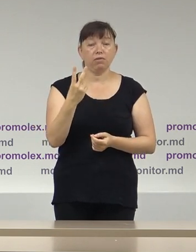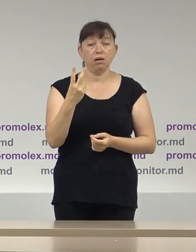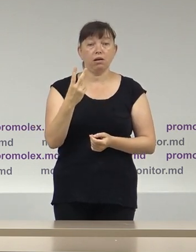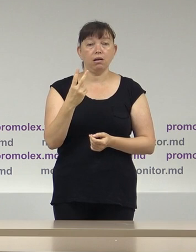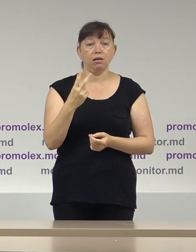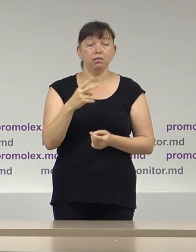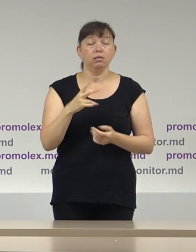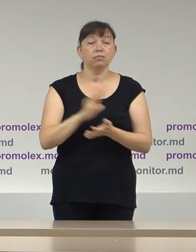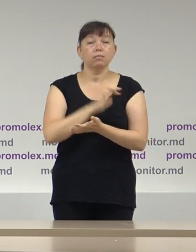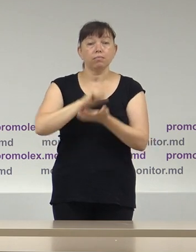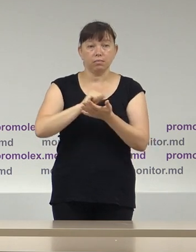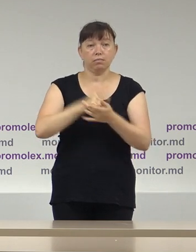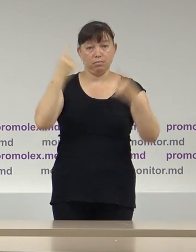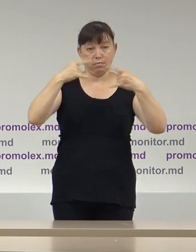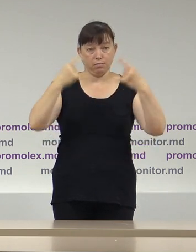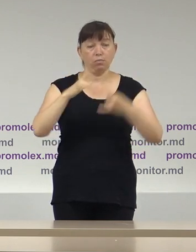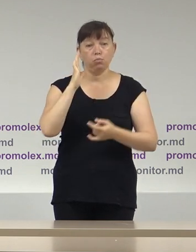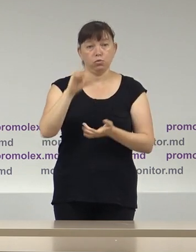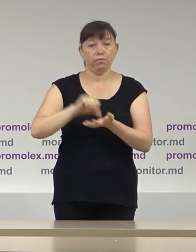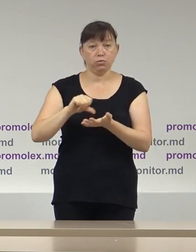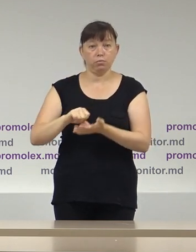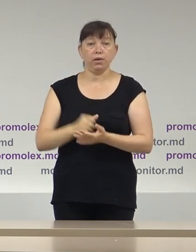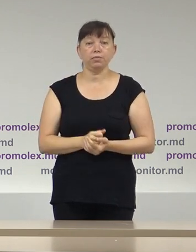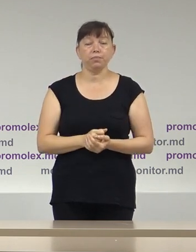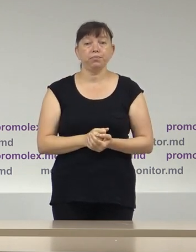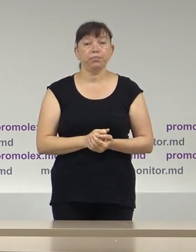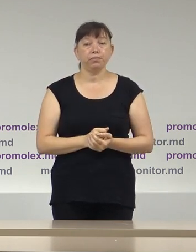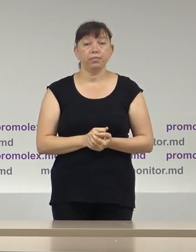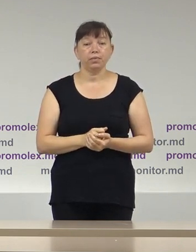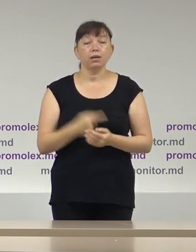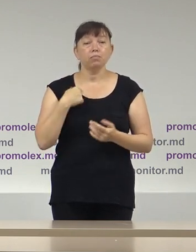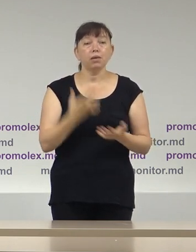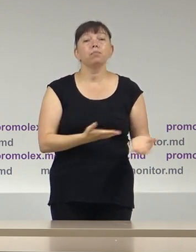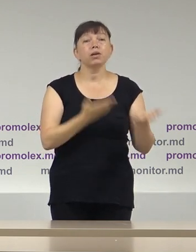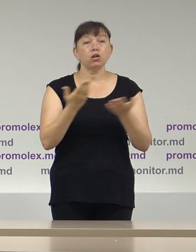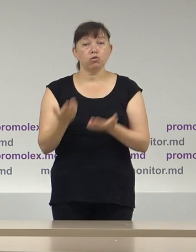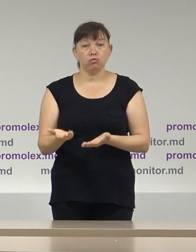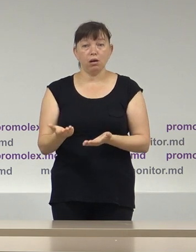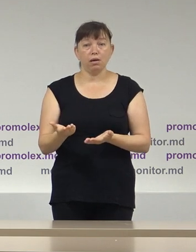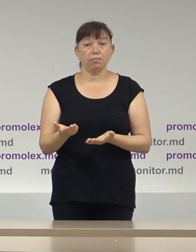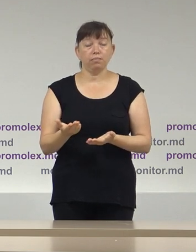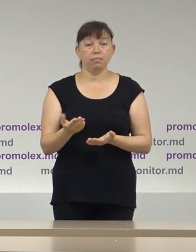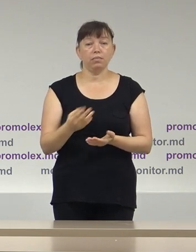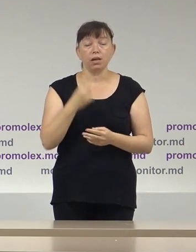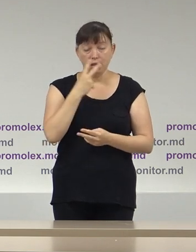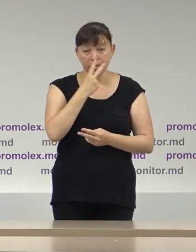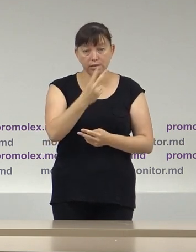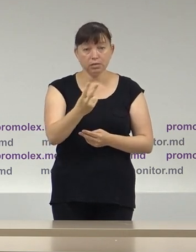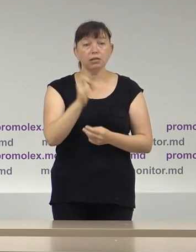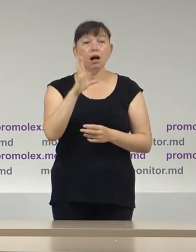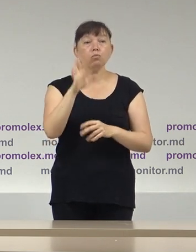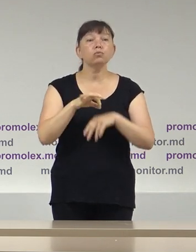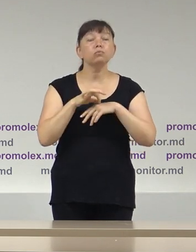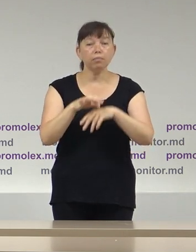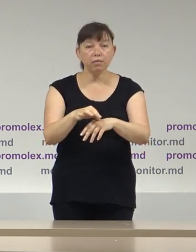apariții în media, prin intermediul comunicatelor de presă, cum spuneam. Deci, vă invităm să urmăriți cum se va